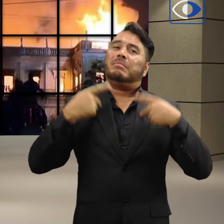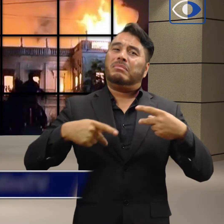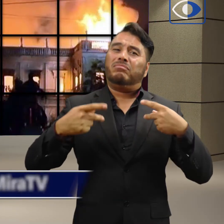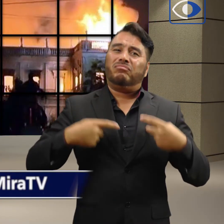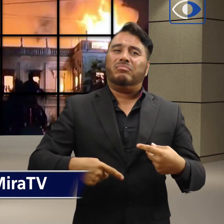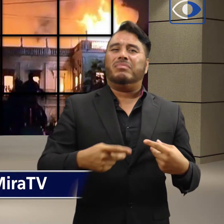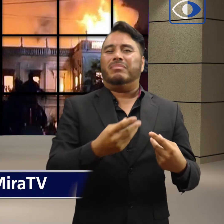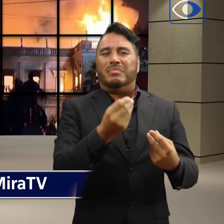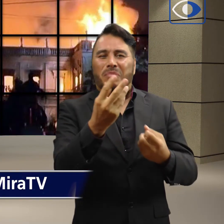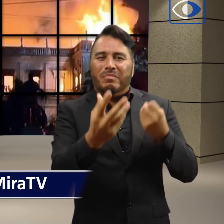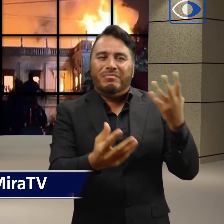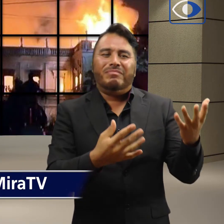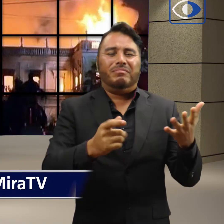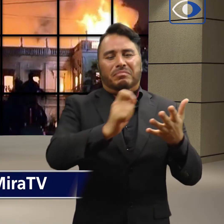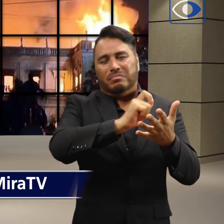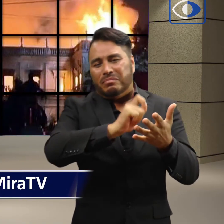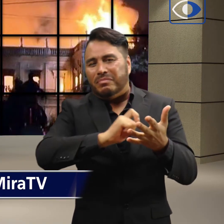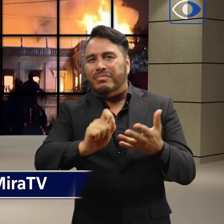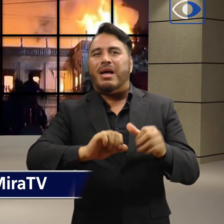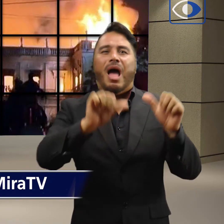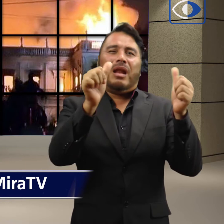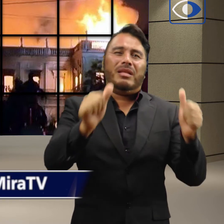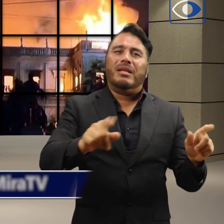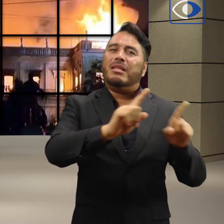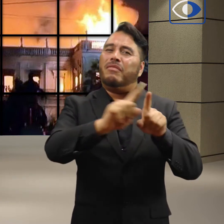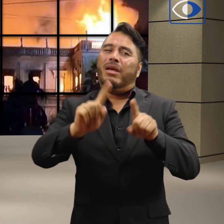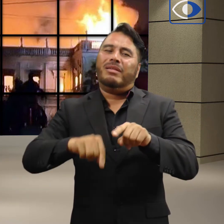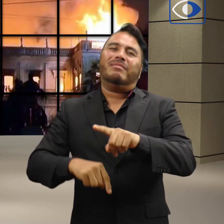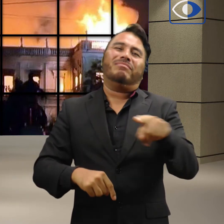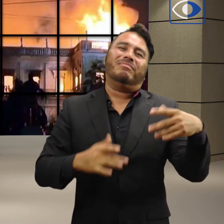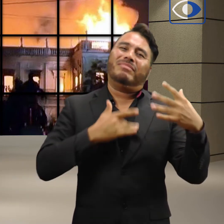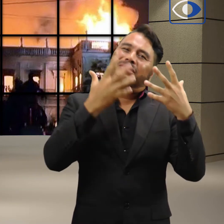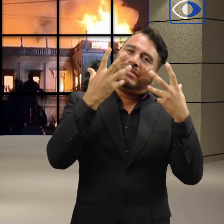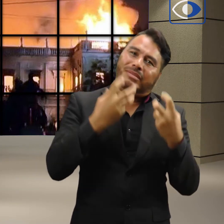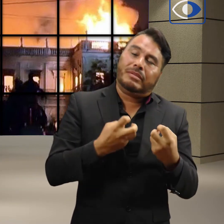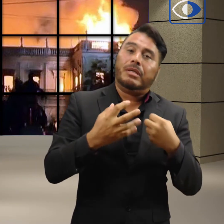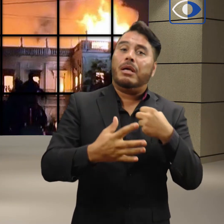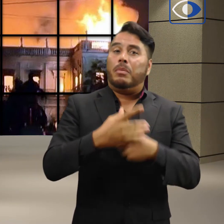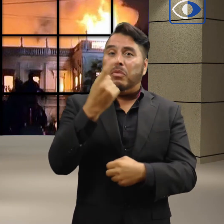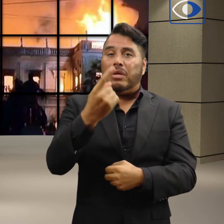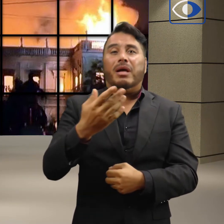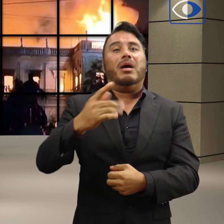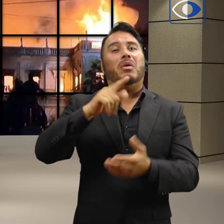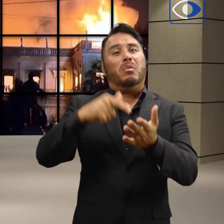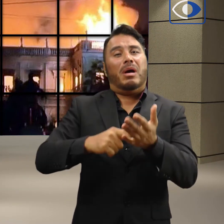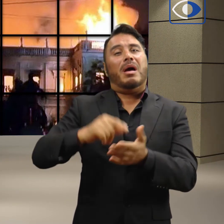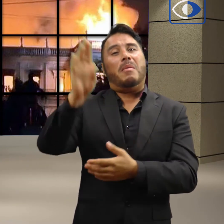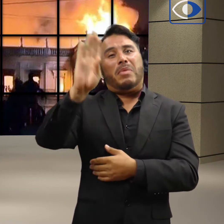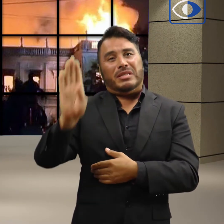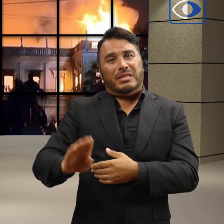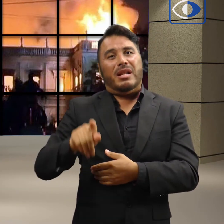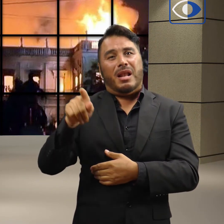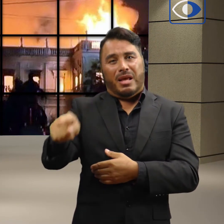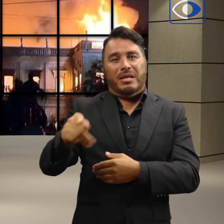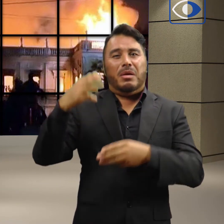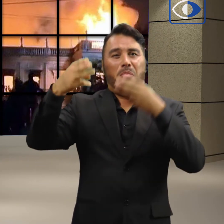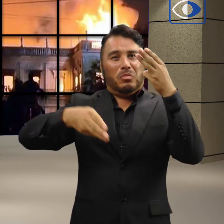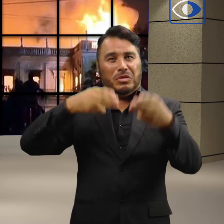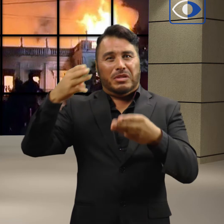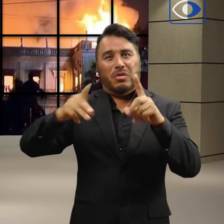Escritores, historiadores, promotores culturales y artistas lamentaron el incendio en el Museo Nacional de Brasil que se registró el